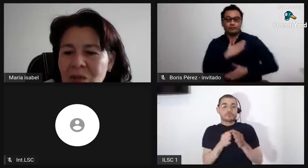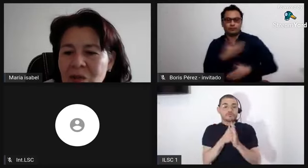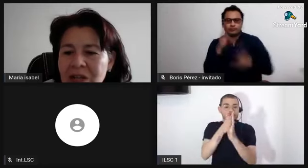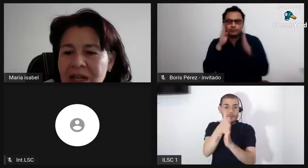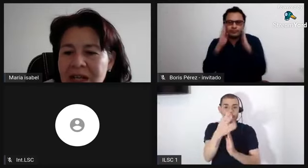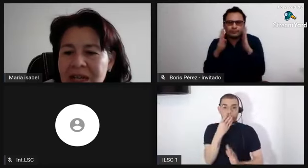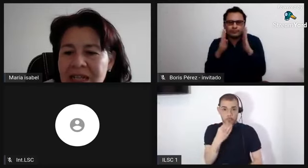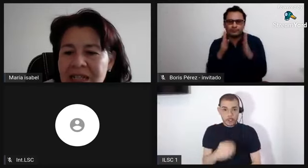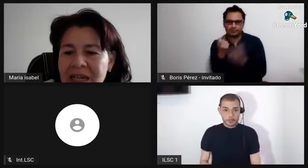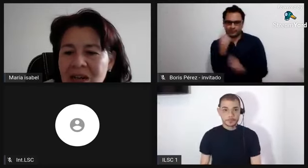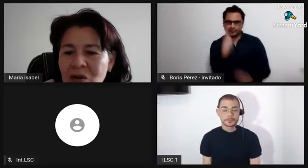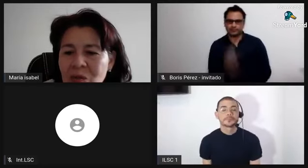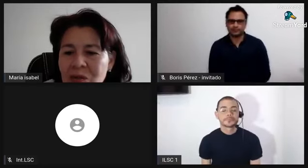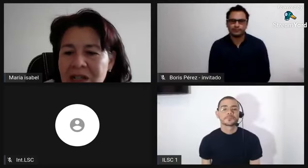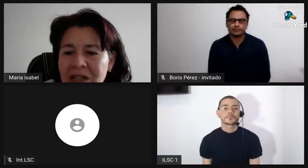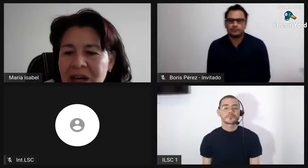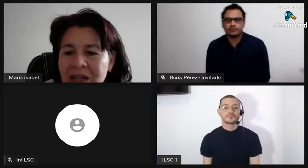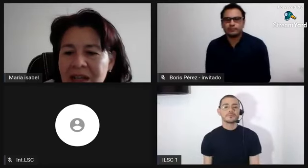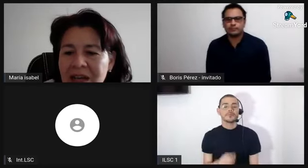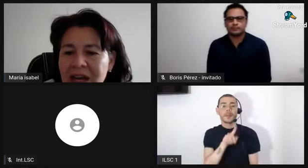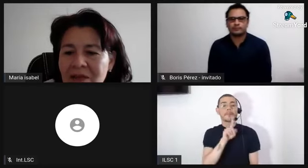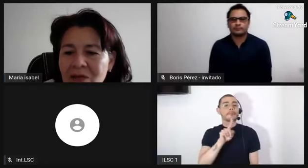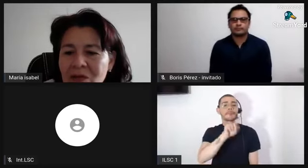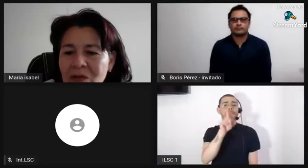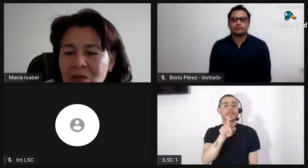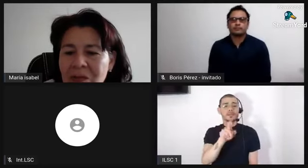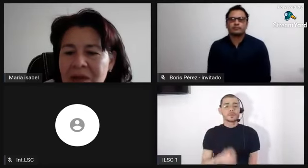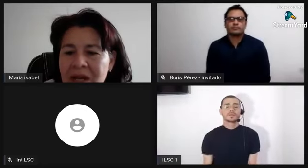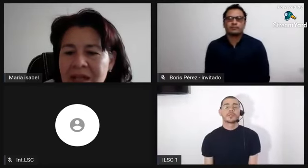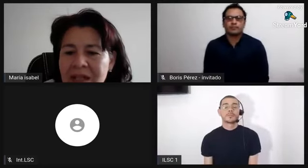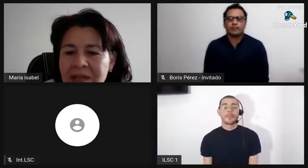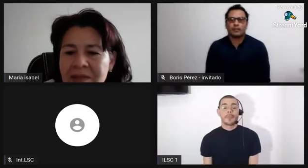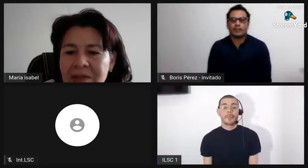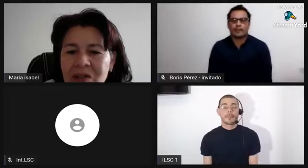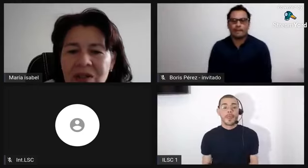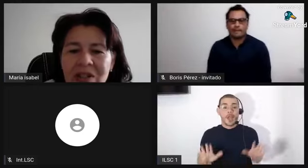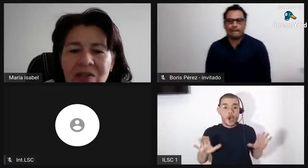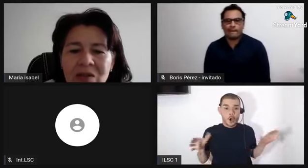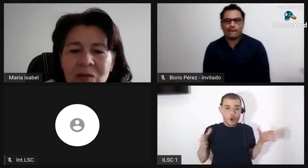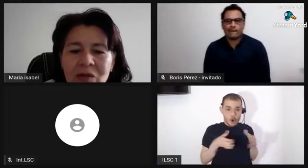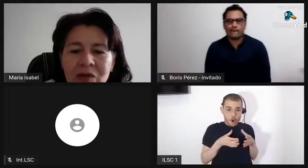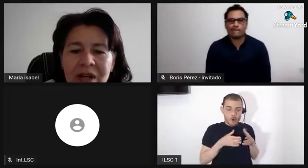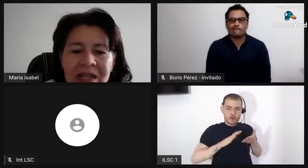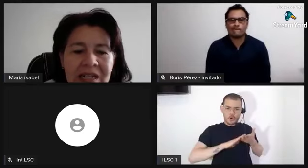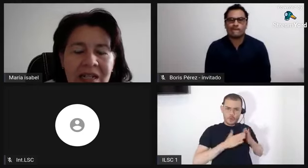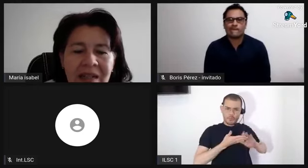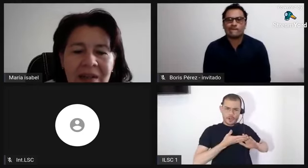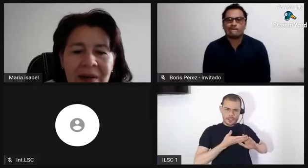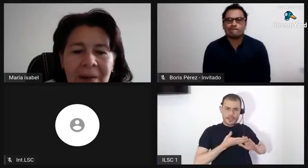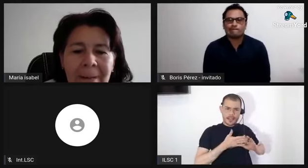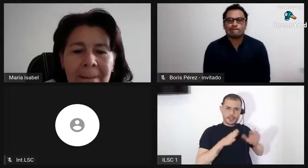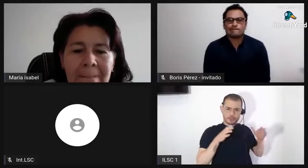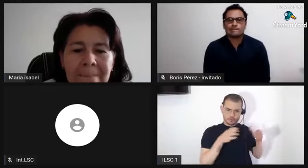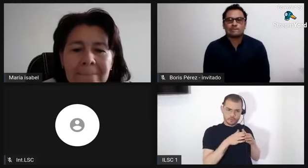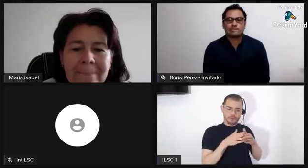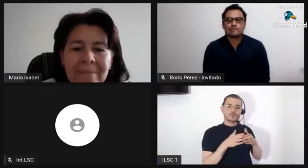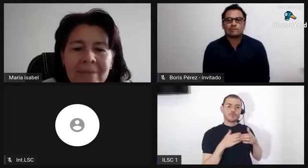pregunta, ¿cómo se realiza la comunidad afrocolombiana? Yo entiendo cómo se organiza.